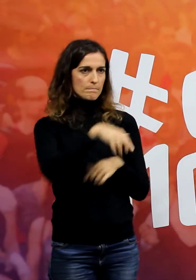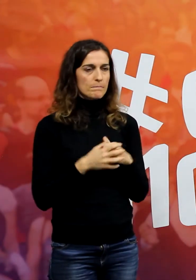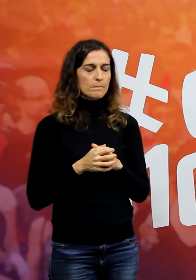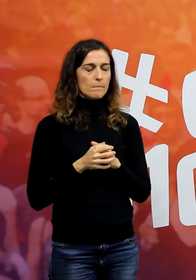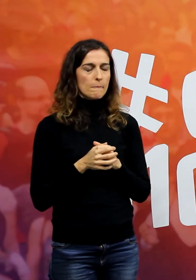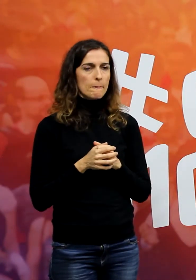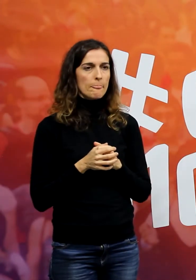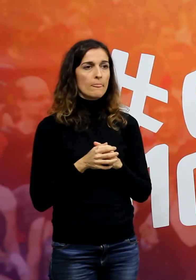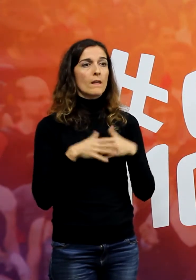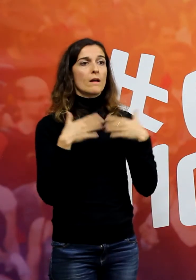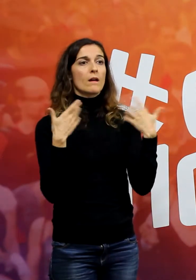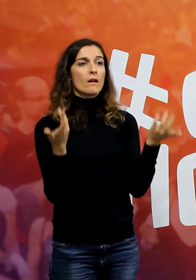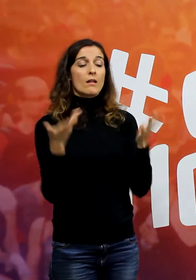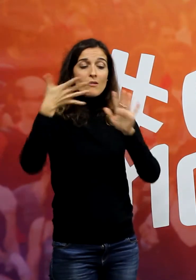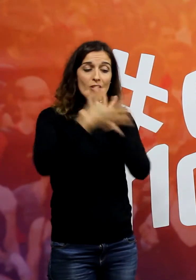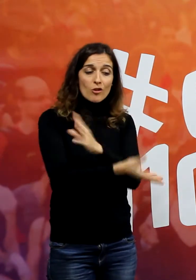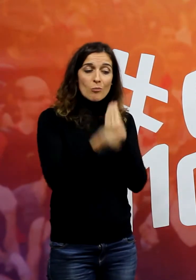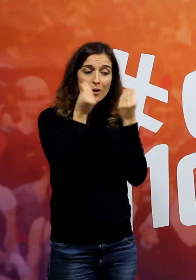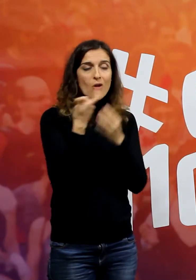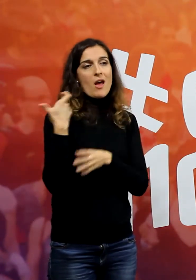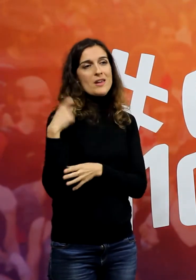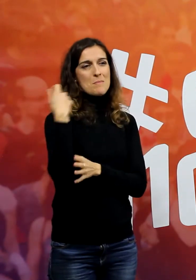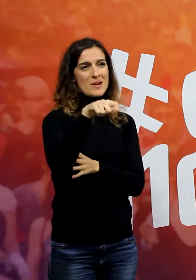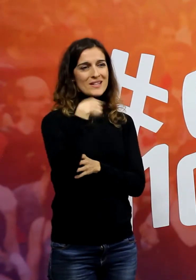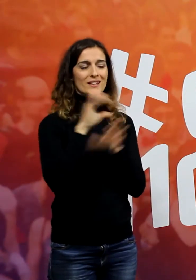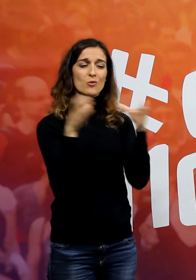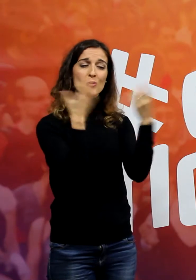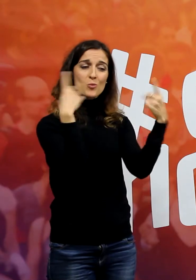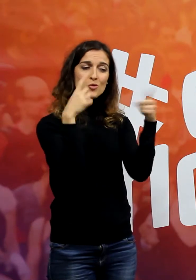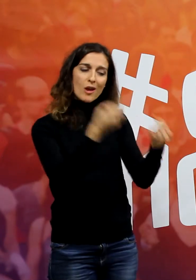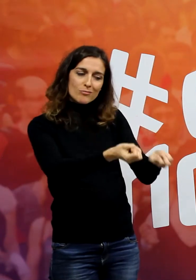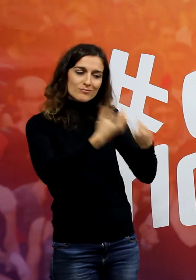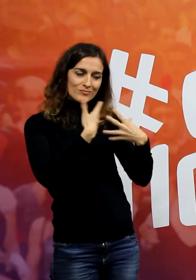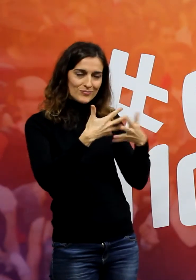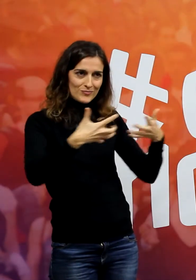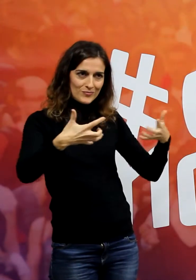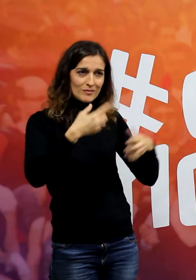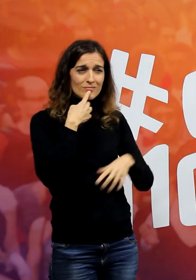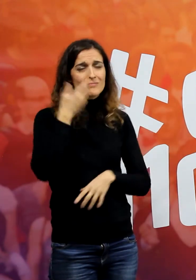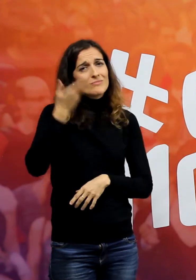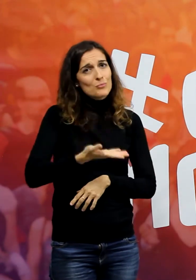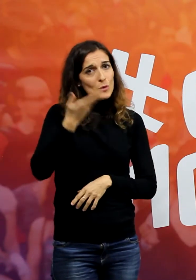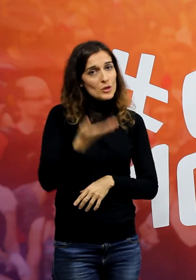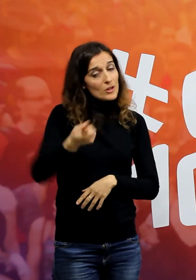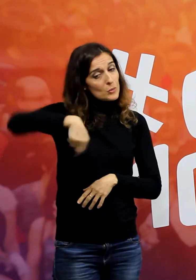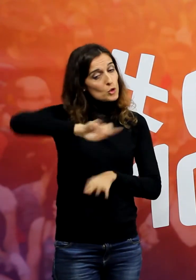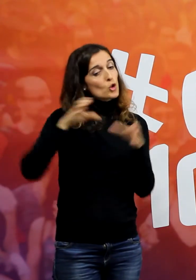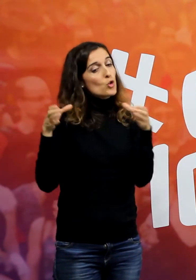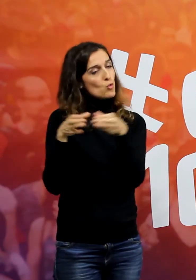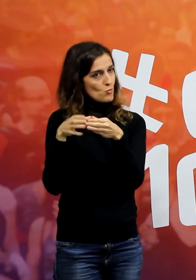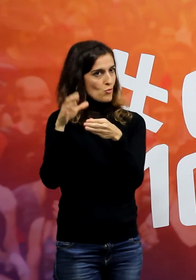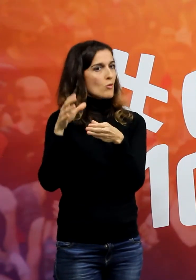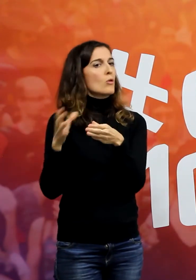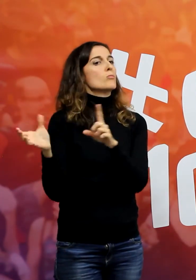definició que n'hi havia me la va donar ahir el president de les bandes de música i me va dir és importantíssim que tingueu grup mira